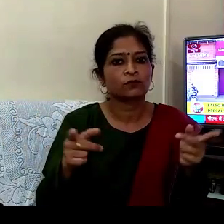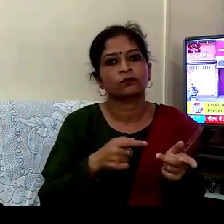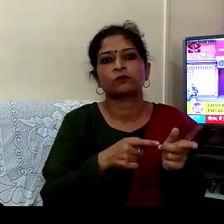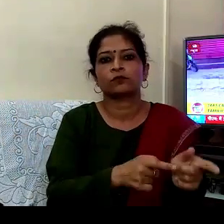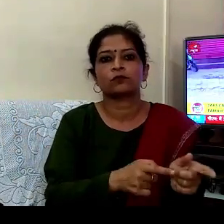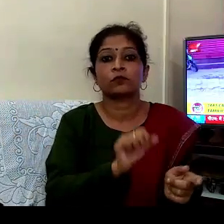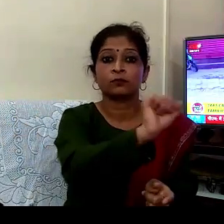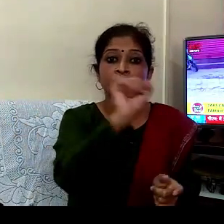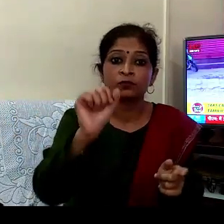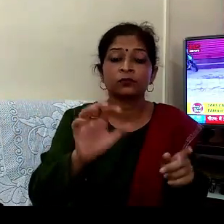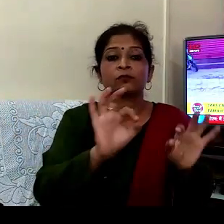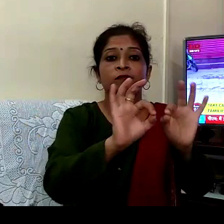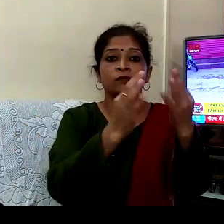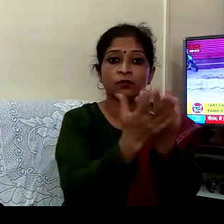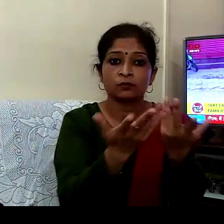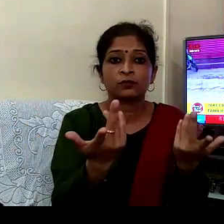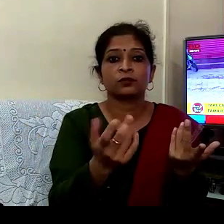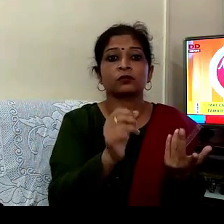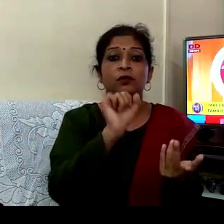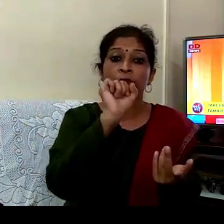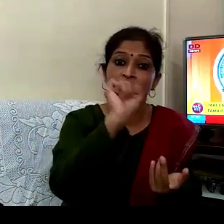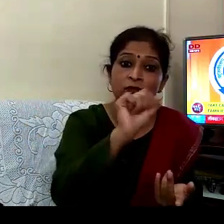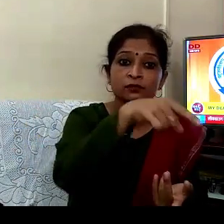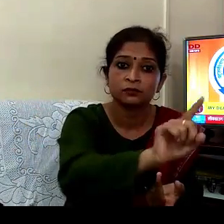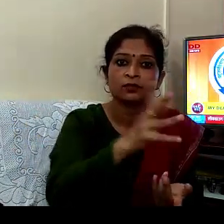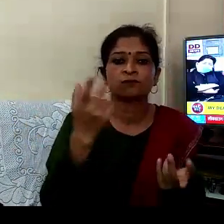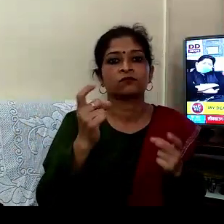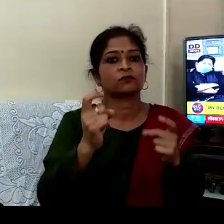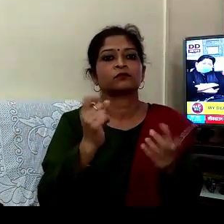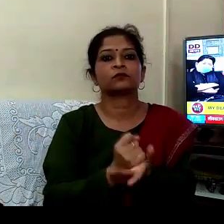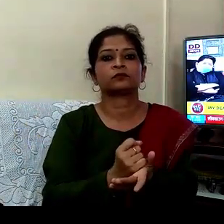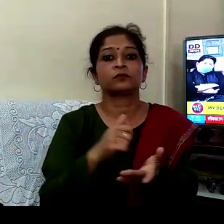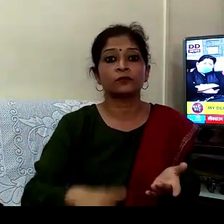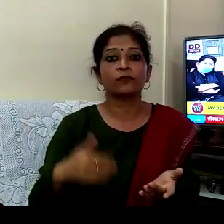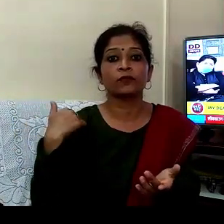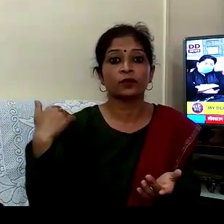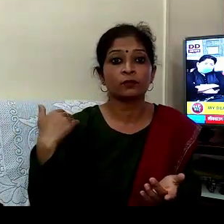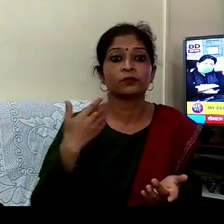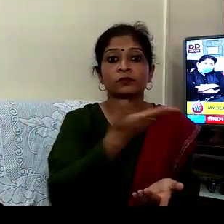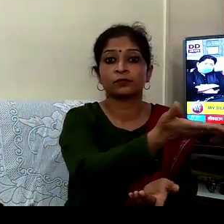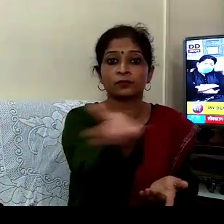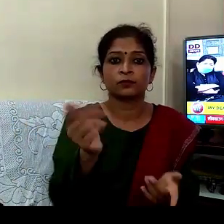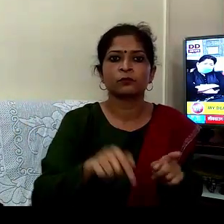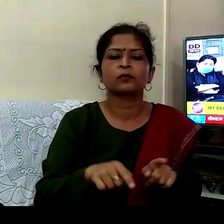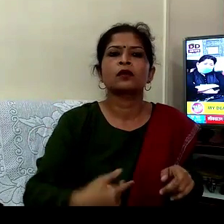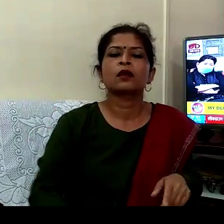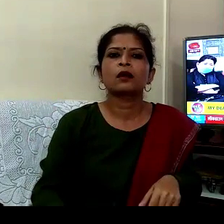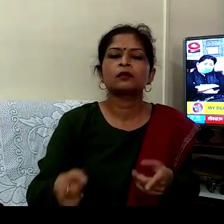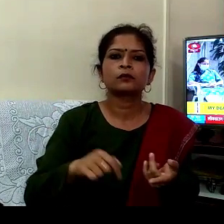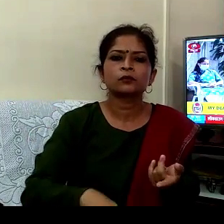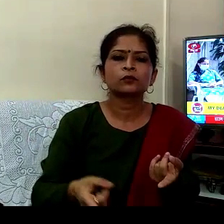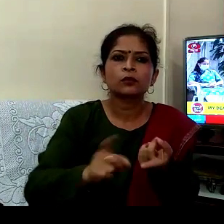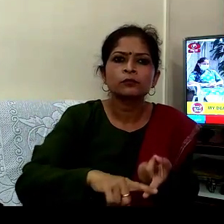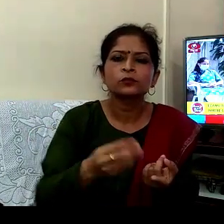رکھے اپنے پریوار جنوں کا بھی خیال رکھے میرے پیارے دیش واشو مجھے کچھ ایسی گھٹناوں کا پتا چلا ہے